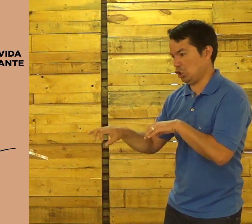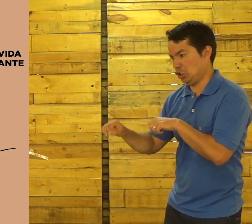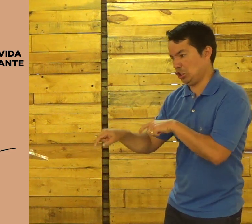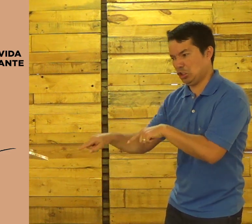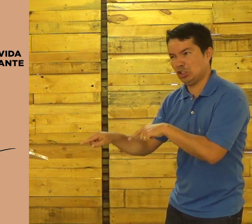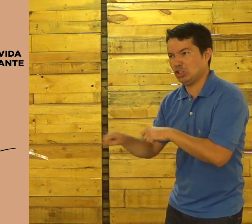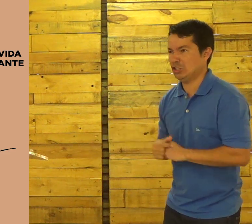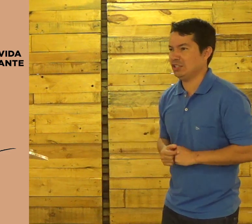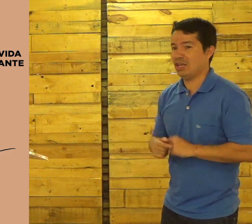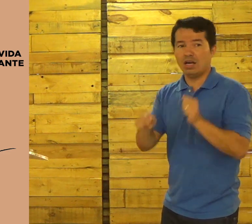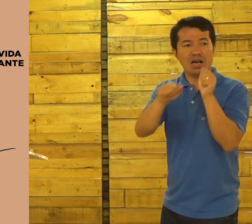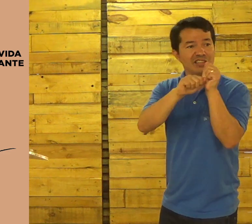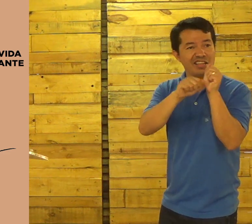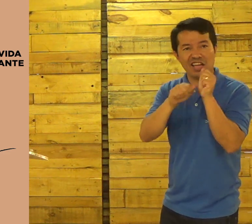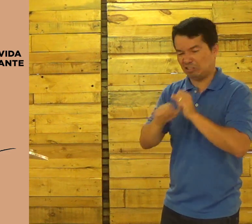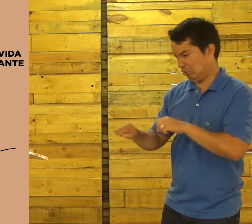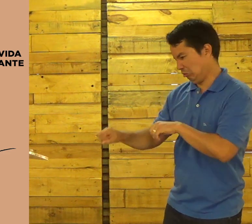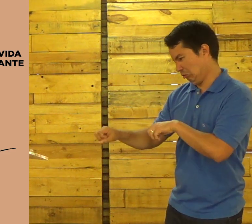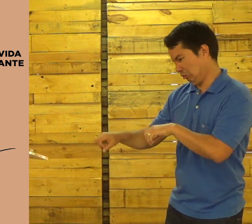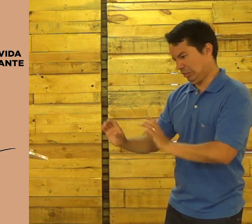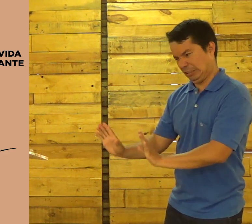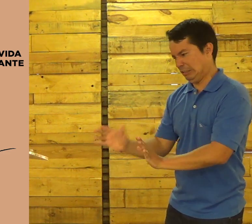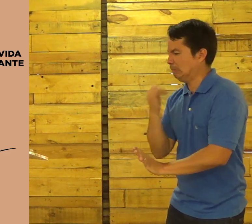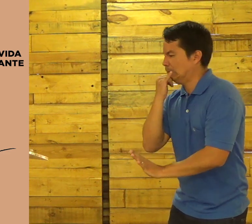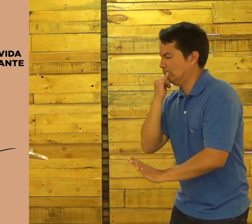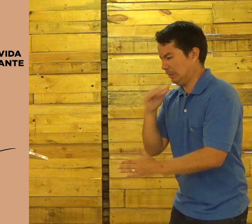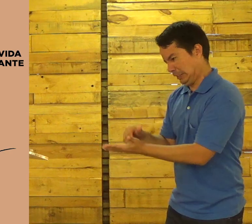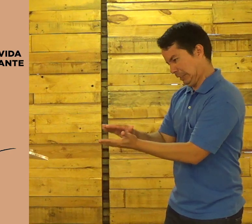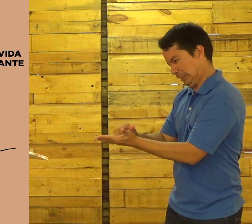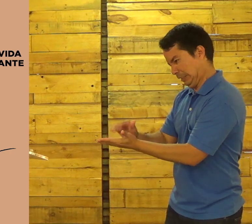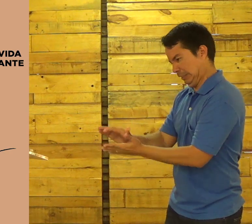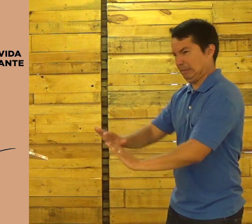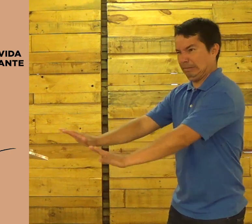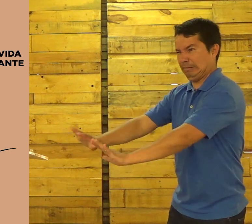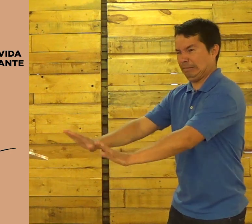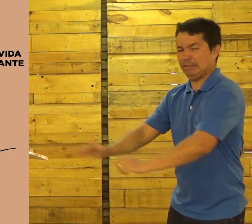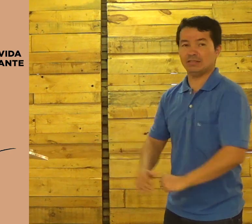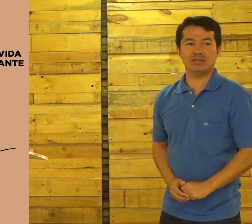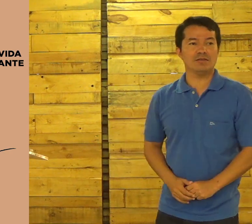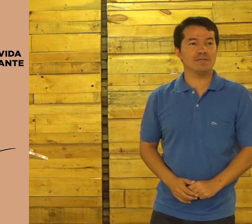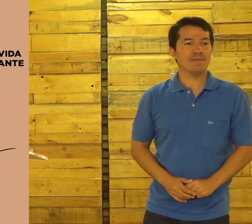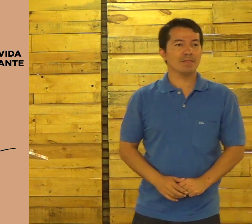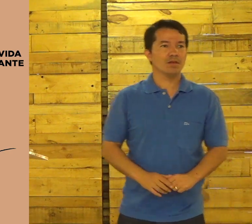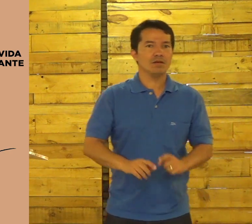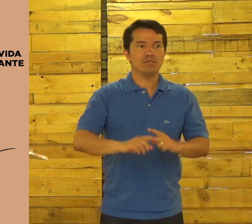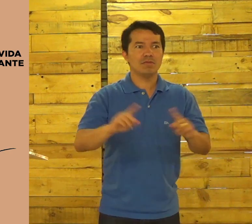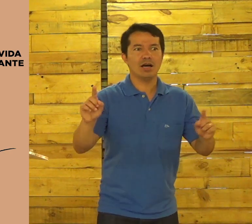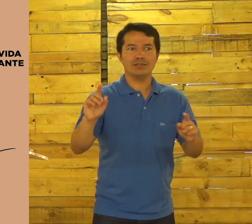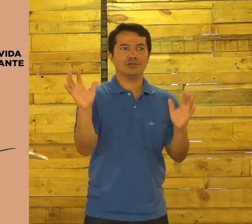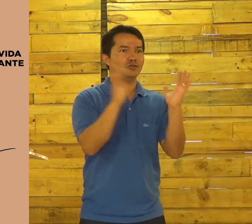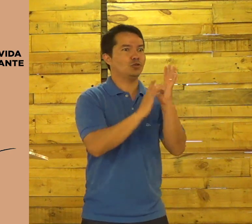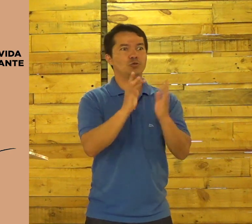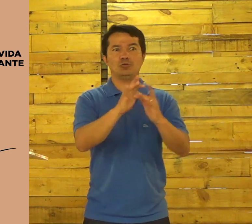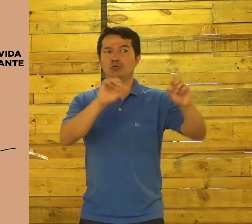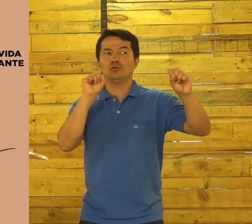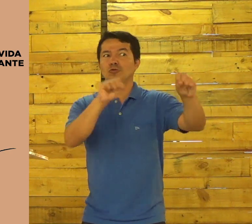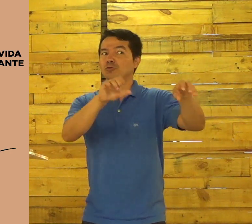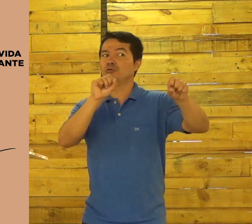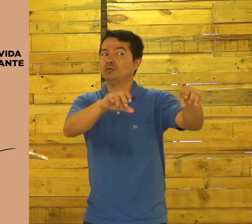conhecimento suficiente. Até que, como assim, foram pesados. Mas Jesus